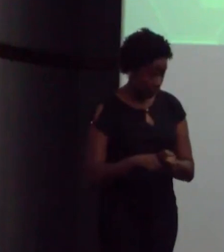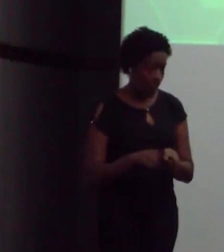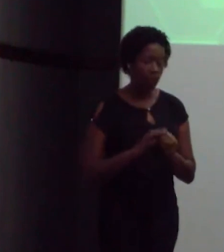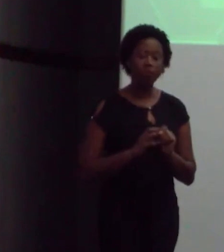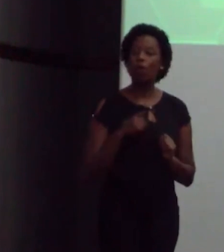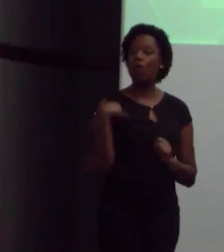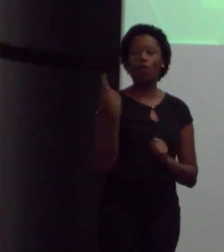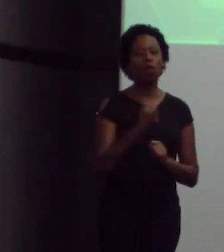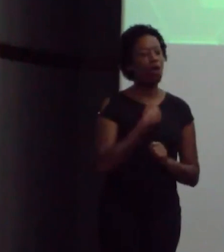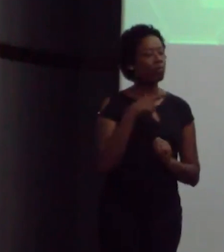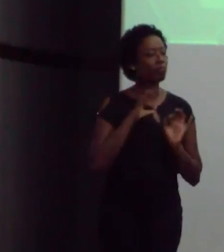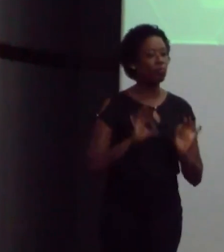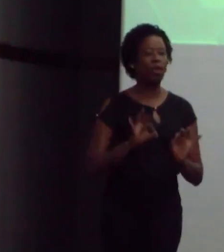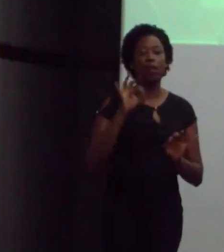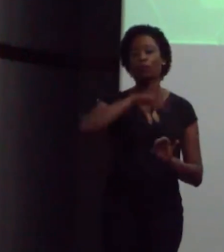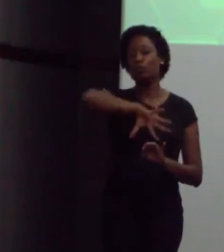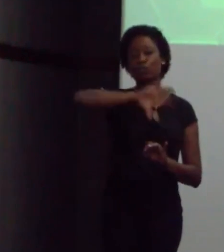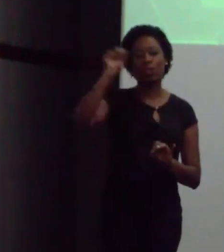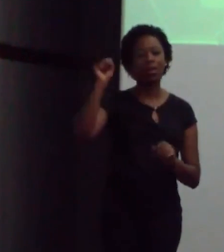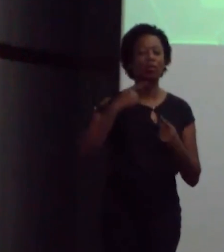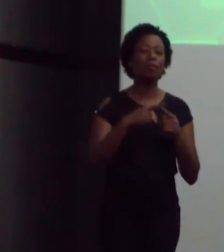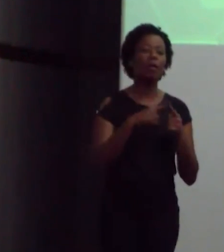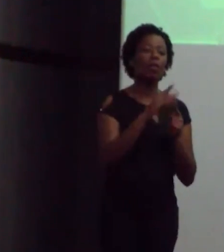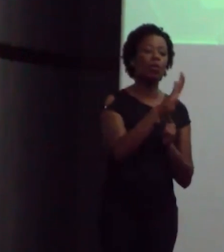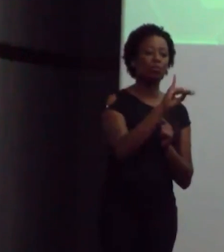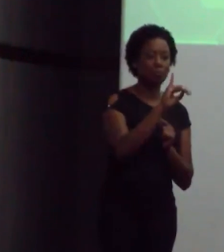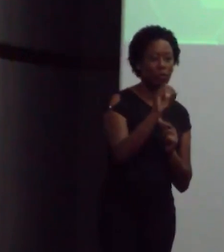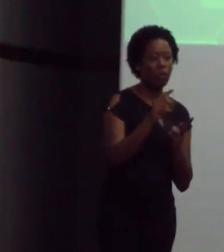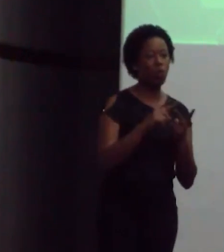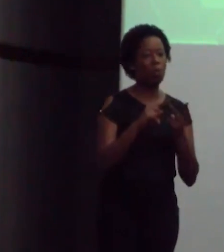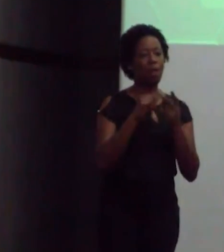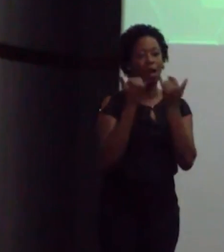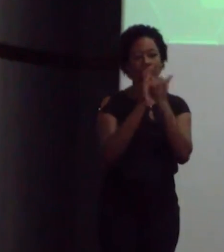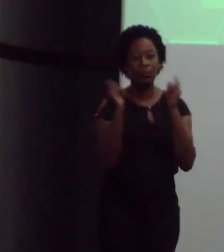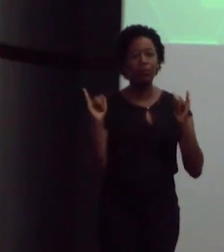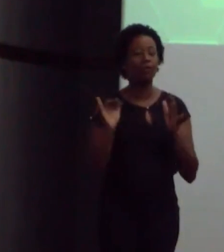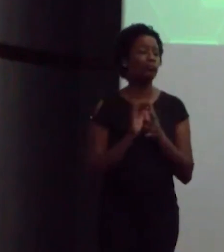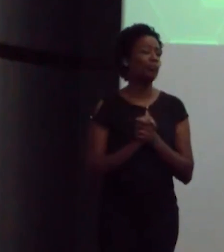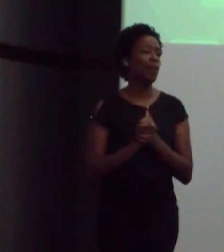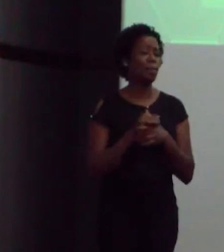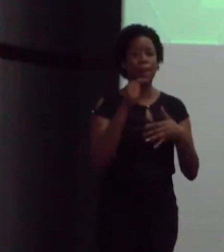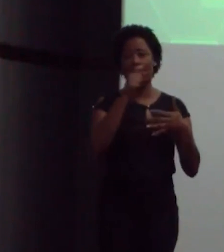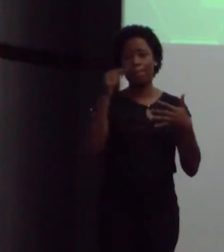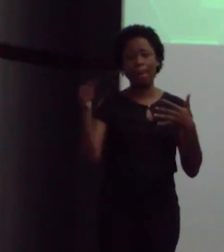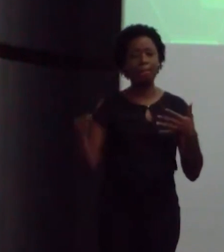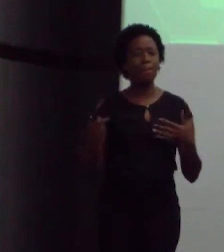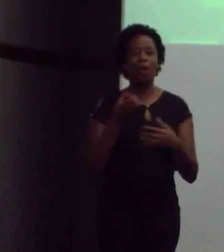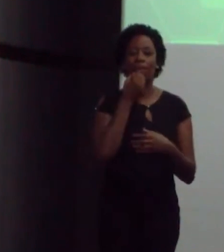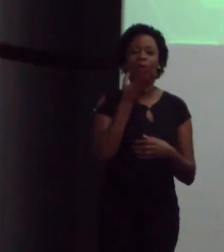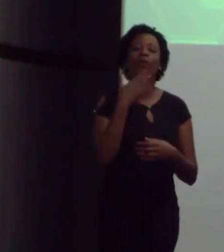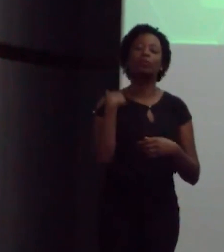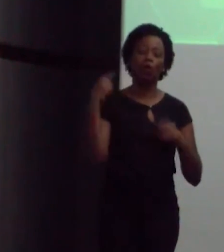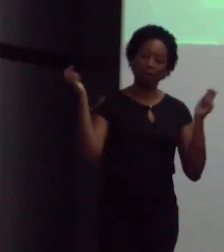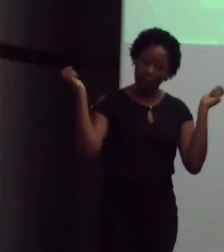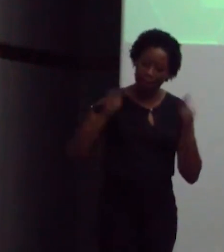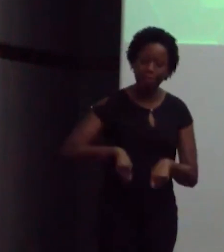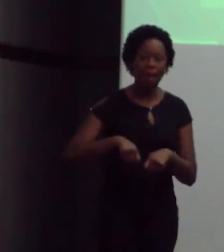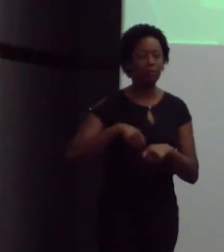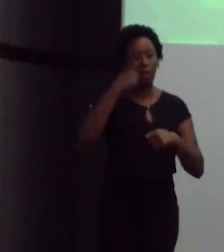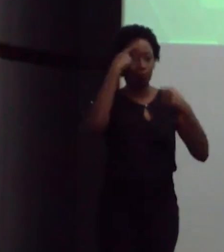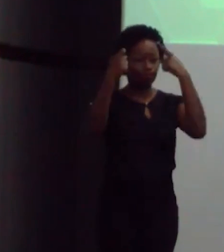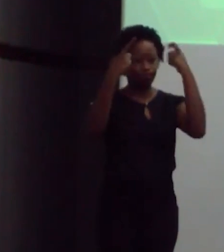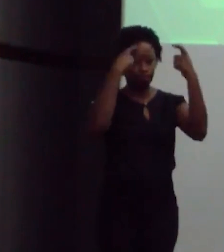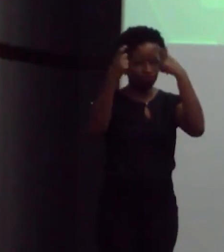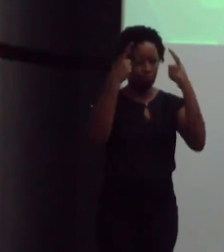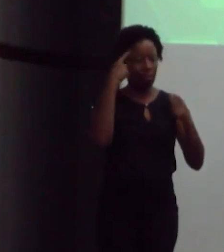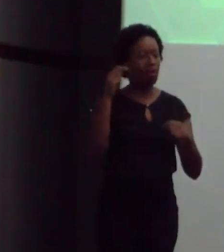condenados ao sucesso pelo biocombustível, pela eletricidade, e por que nós sejamos capazes de criativamente